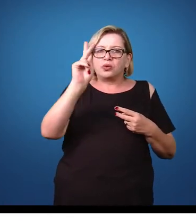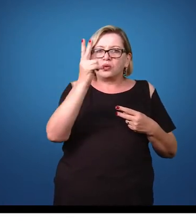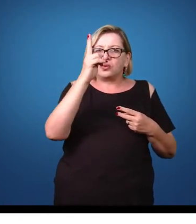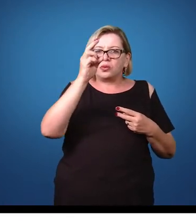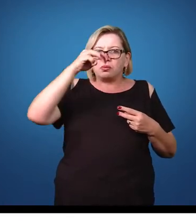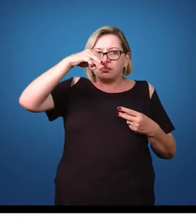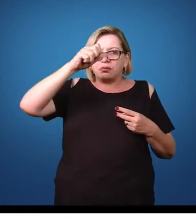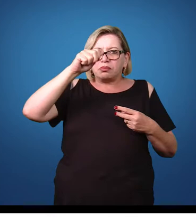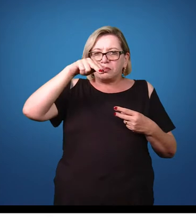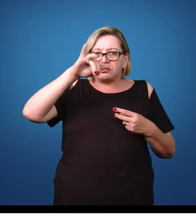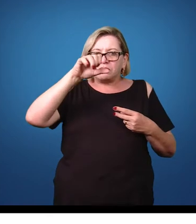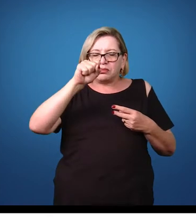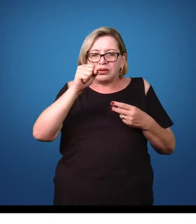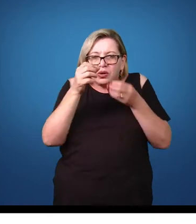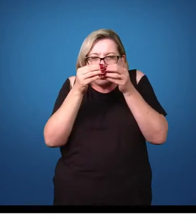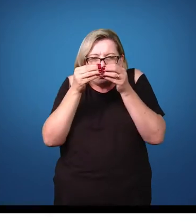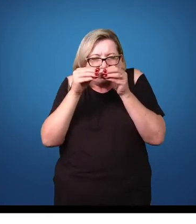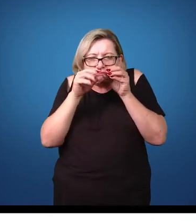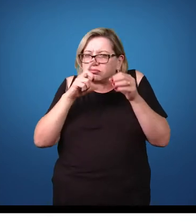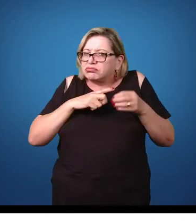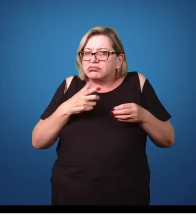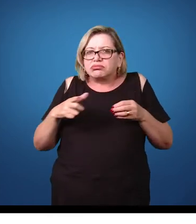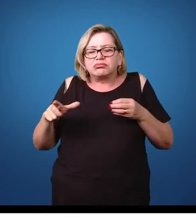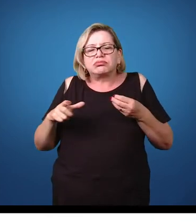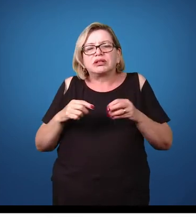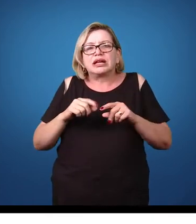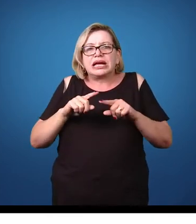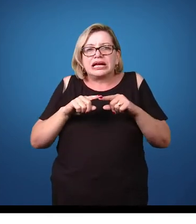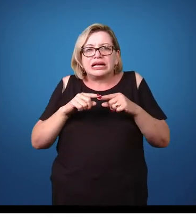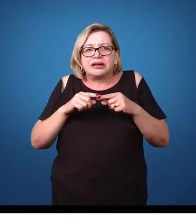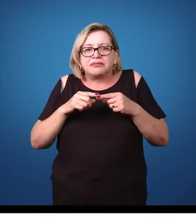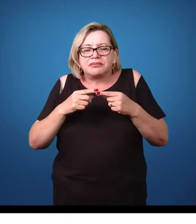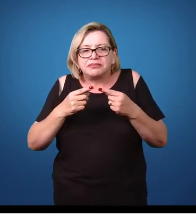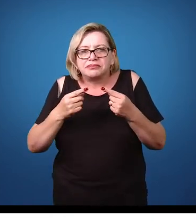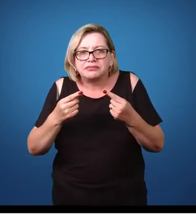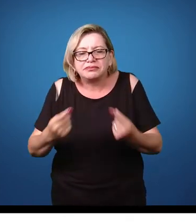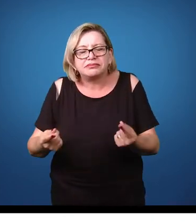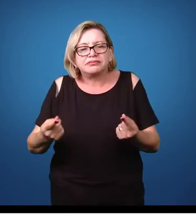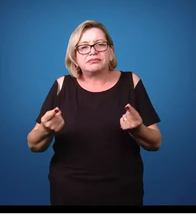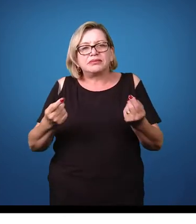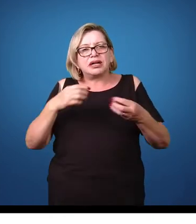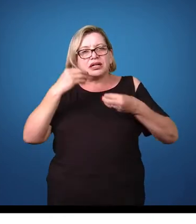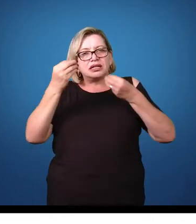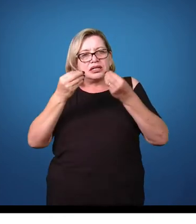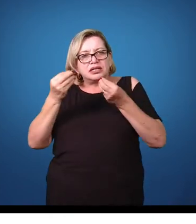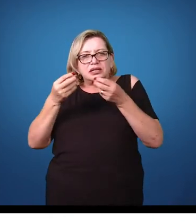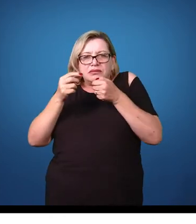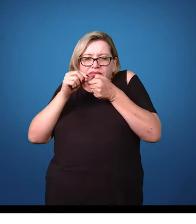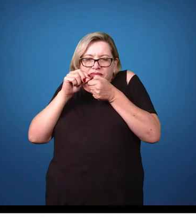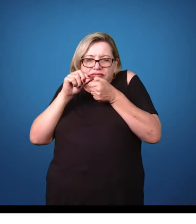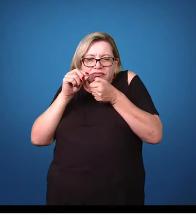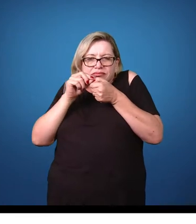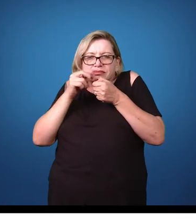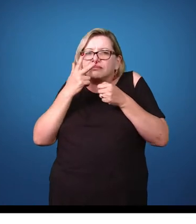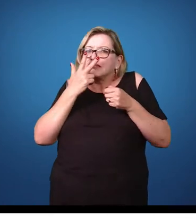não forma lêndias, não tem essa característica, embora morfologicamente esse inseto seja muito